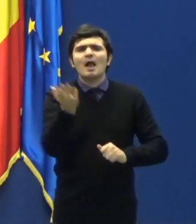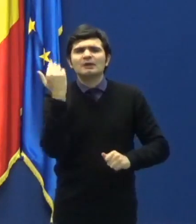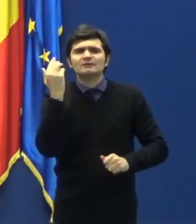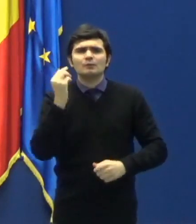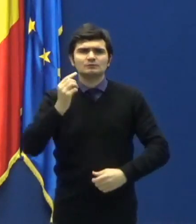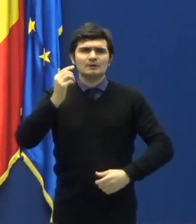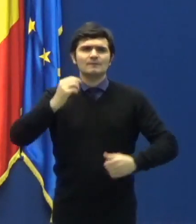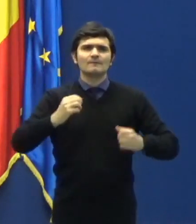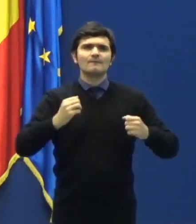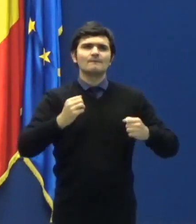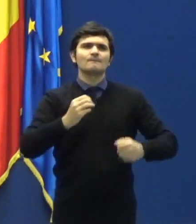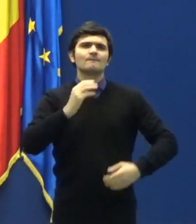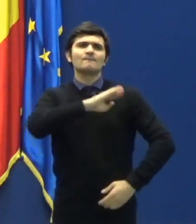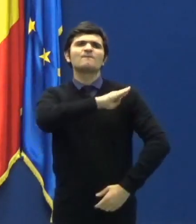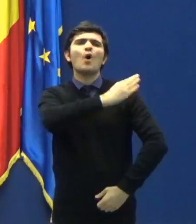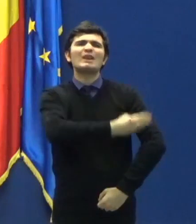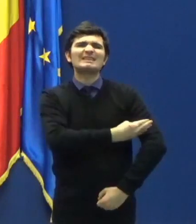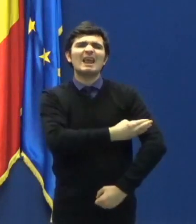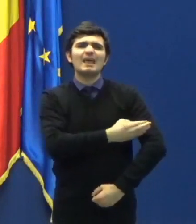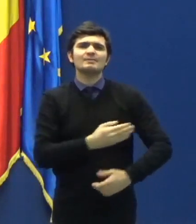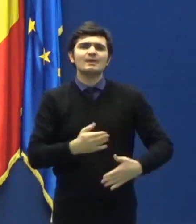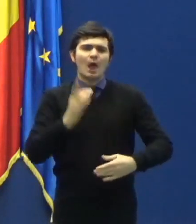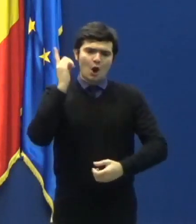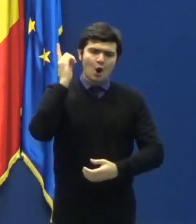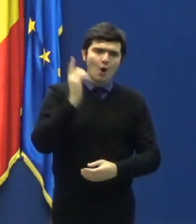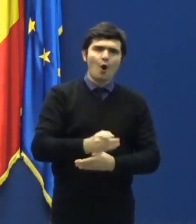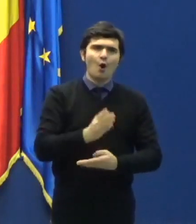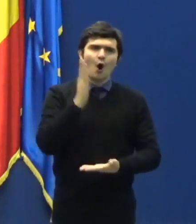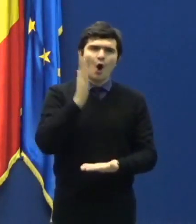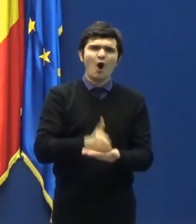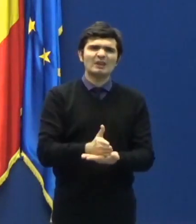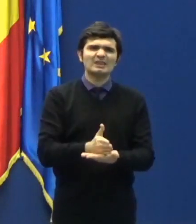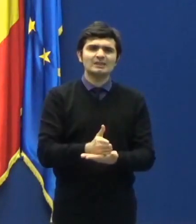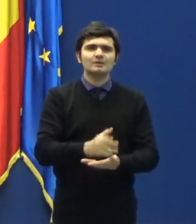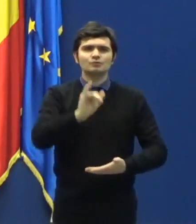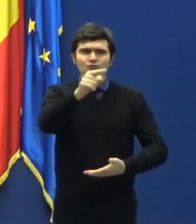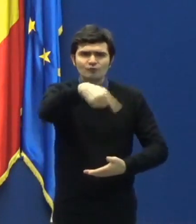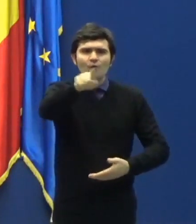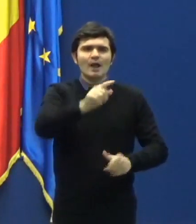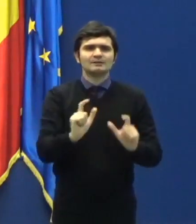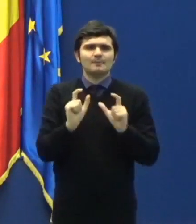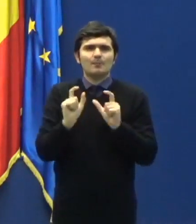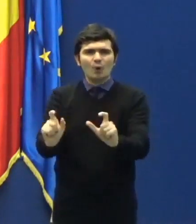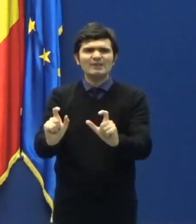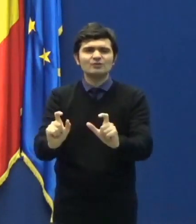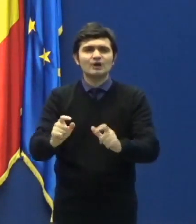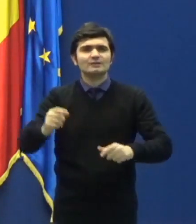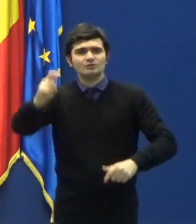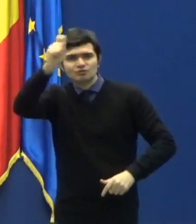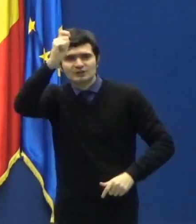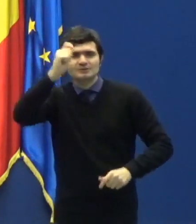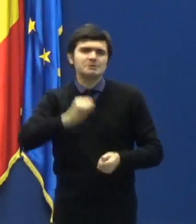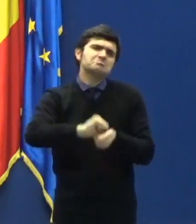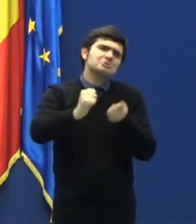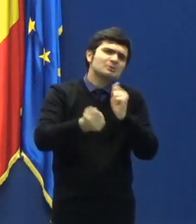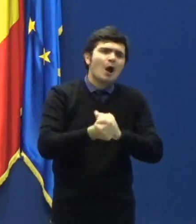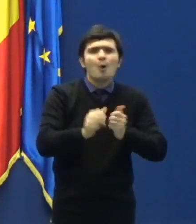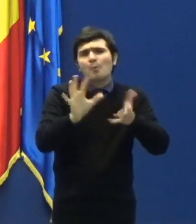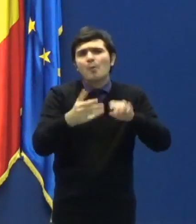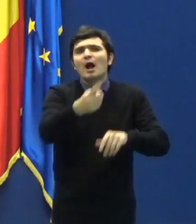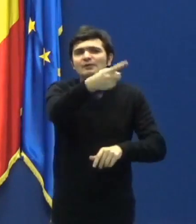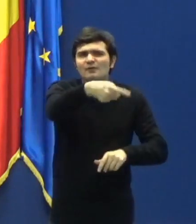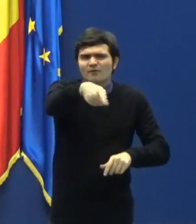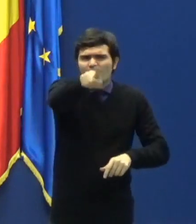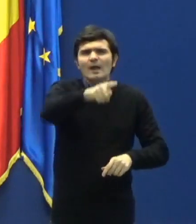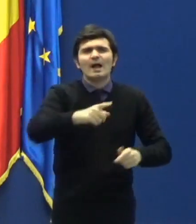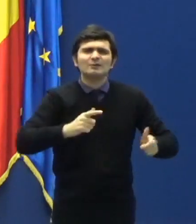protejat cetățenii și bunurile, fie că ați suferit în